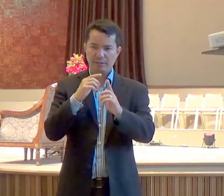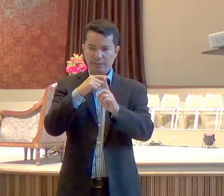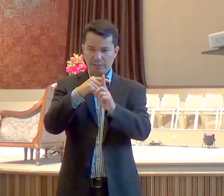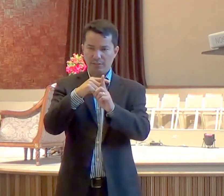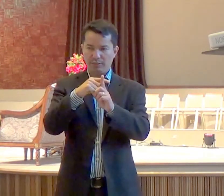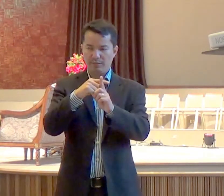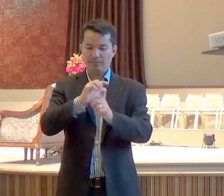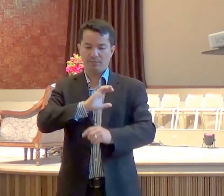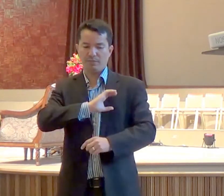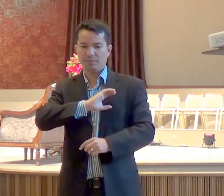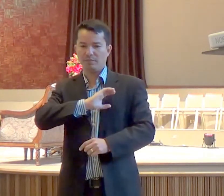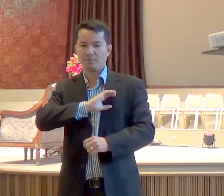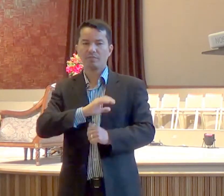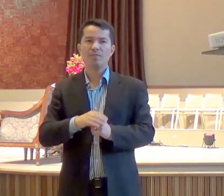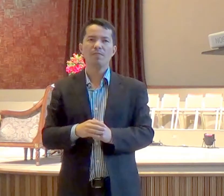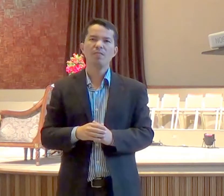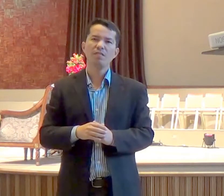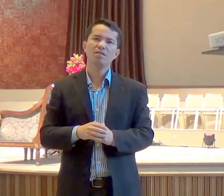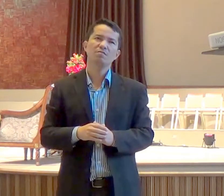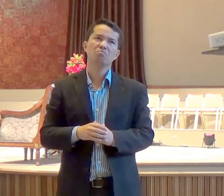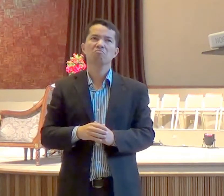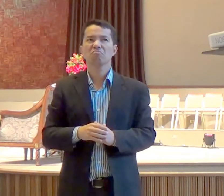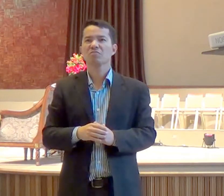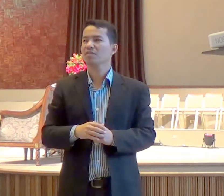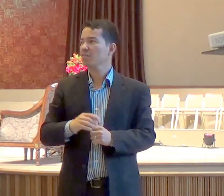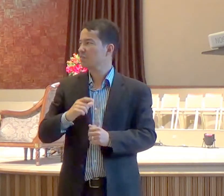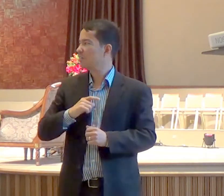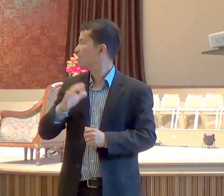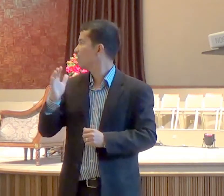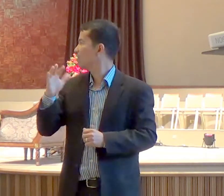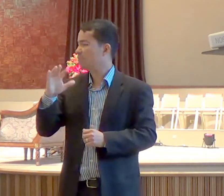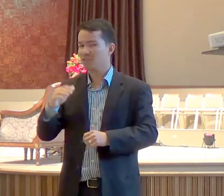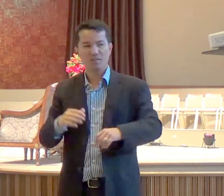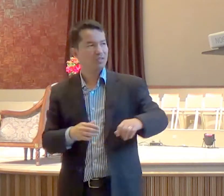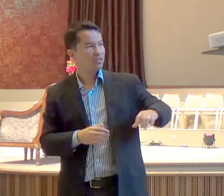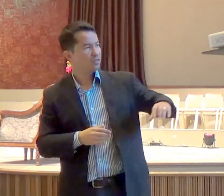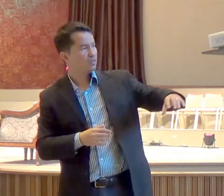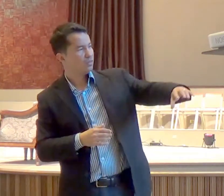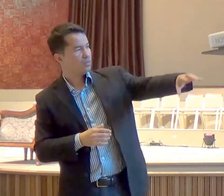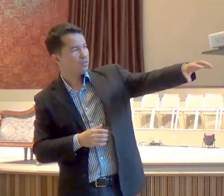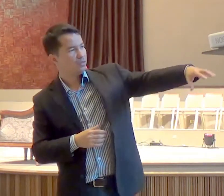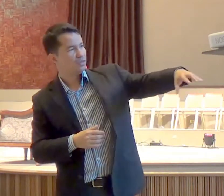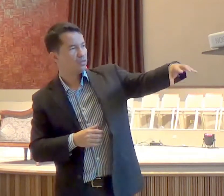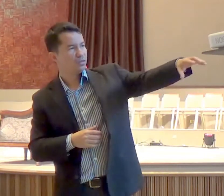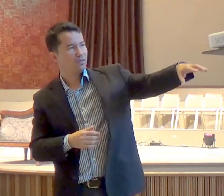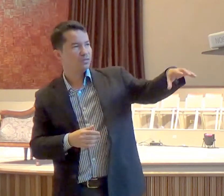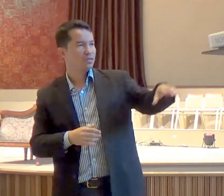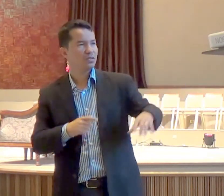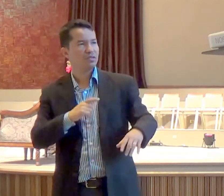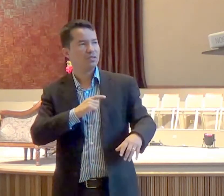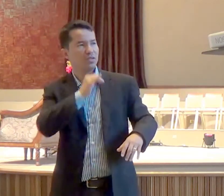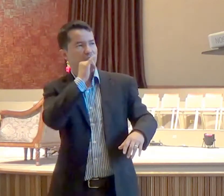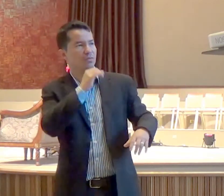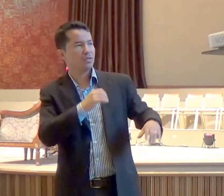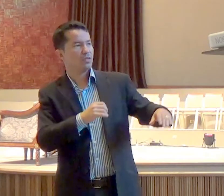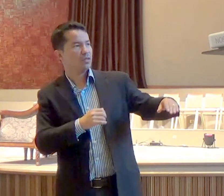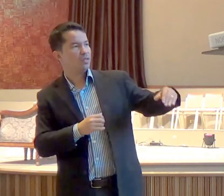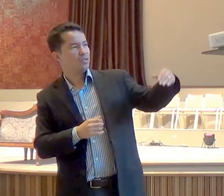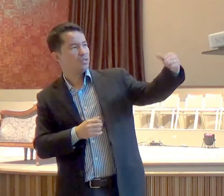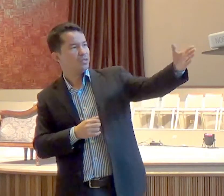que deve dar, esse cantinho aqui, até ali, um pouco mais depois, do pastor Marcílio, pouco assim,